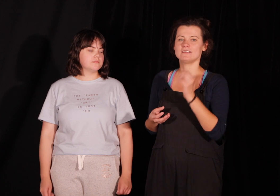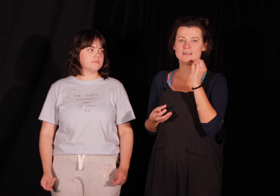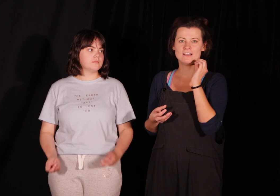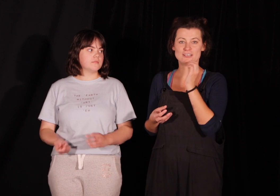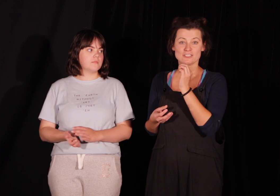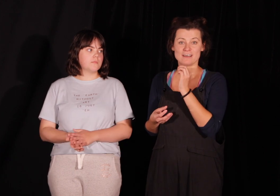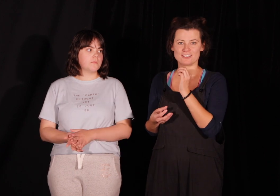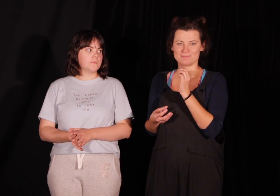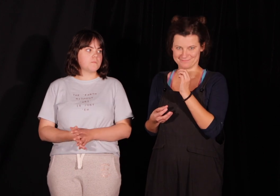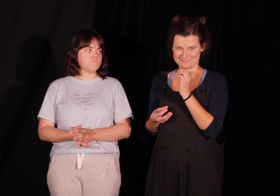naszych wargi.